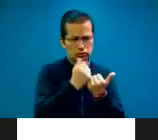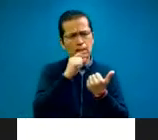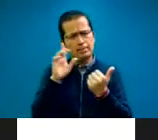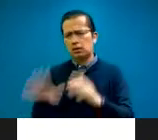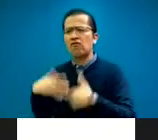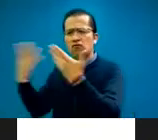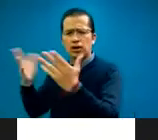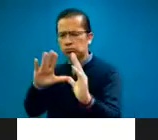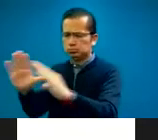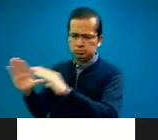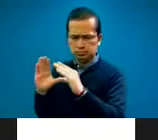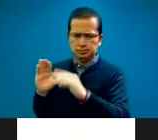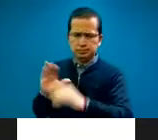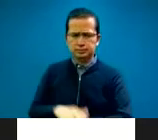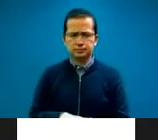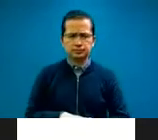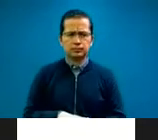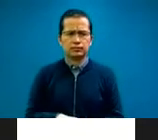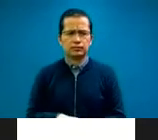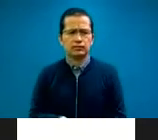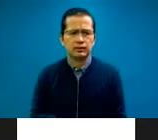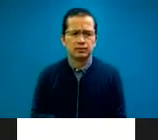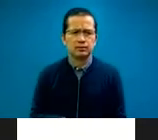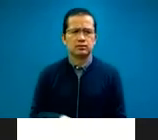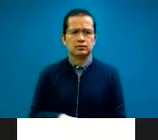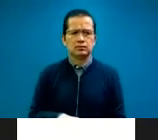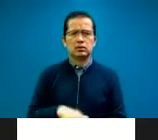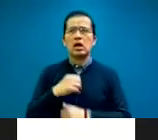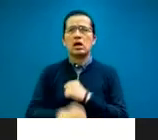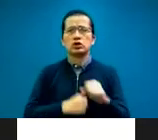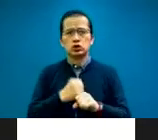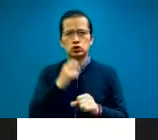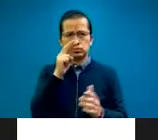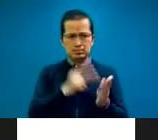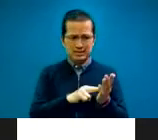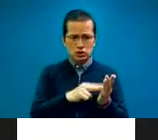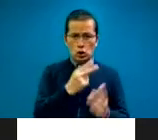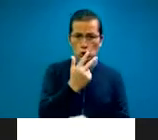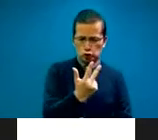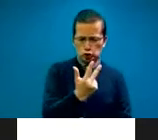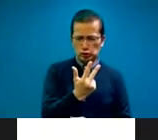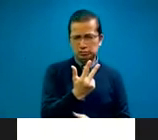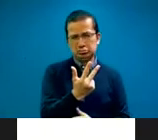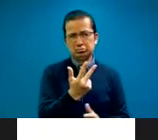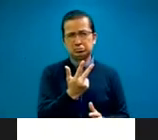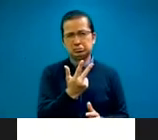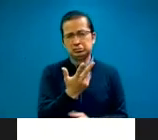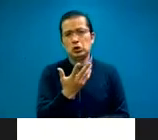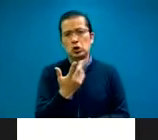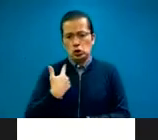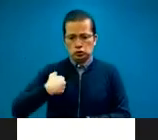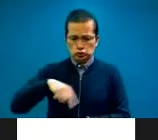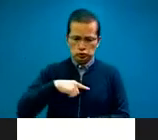Actualmente y digamos desde el año 2008, la asociación se